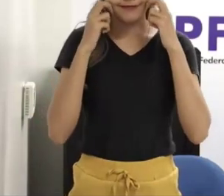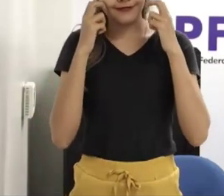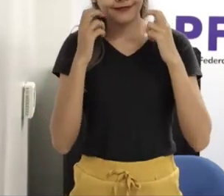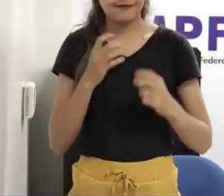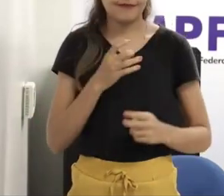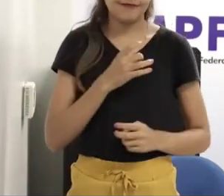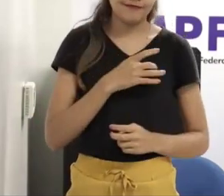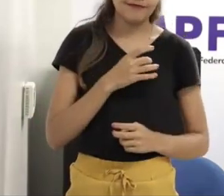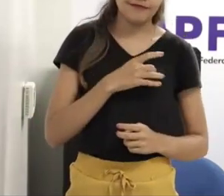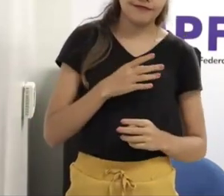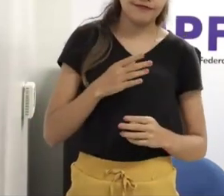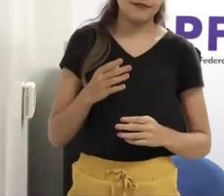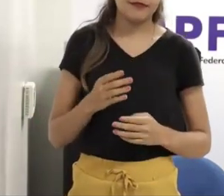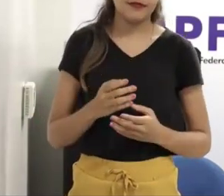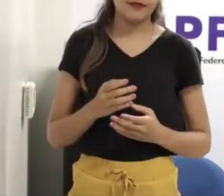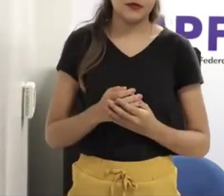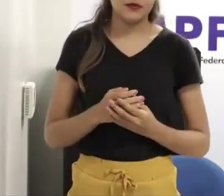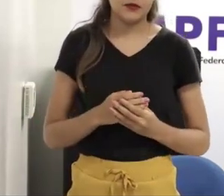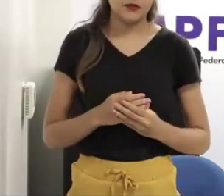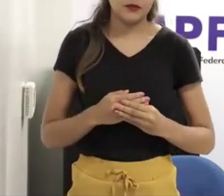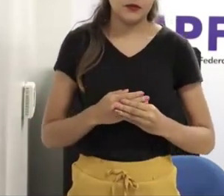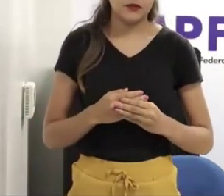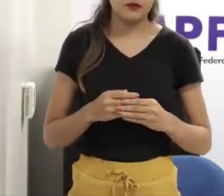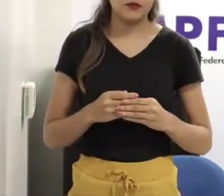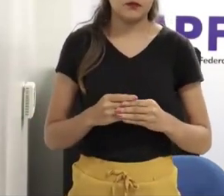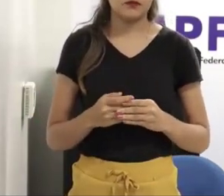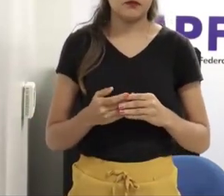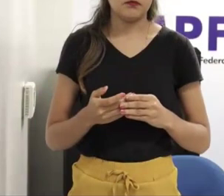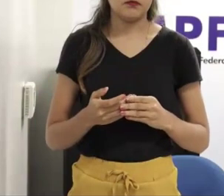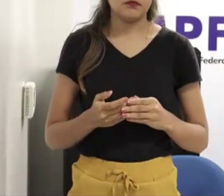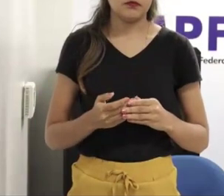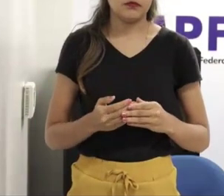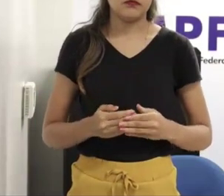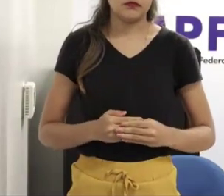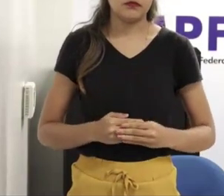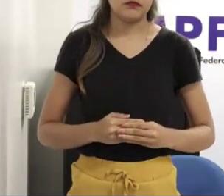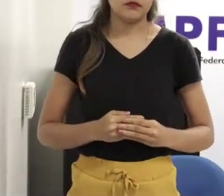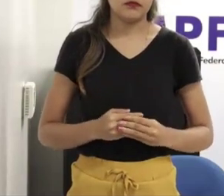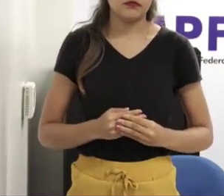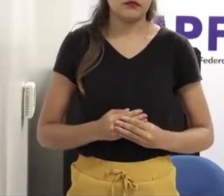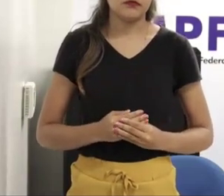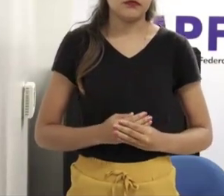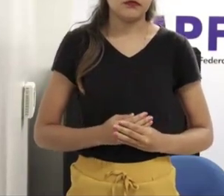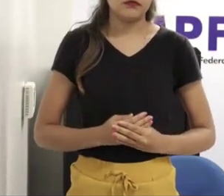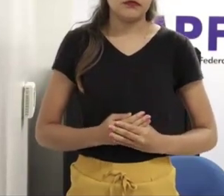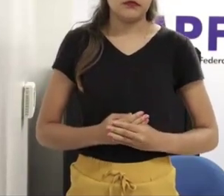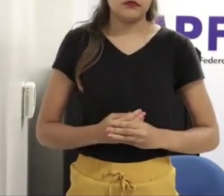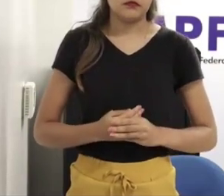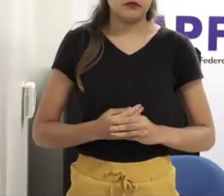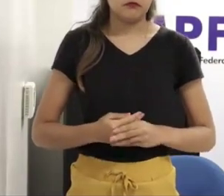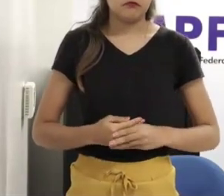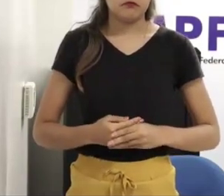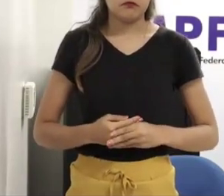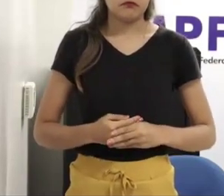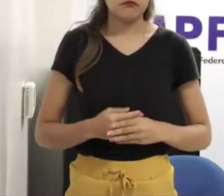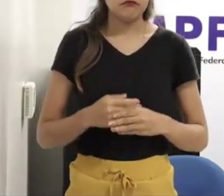presencial envolve familiares e conhecidos, o que inibe mais ainda, o pai teria que denunciar o